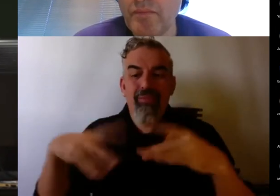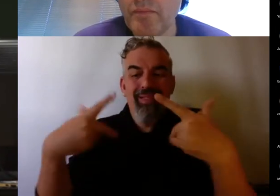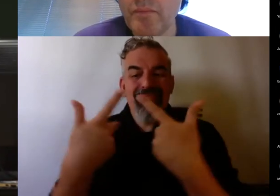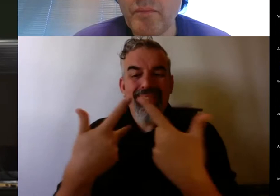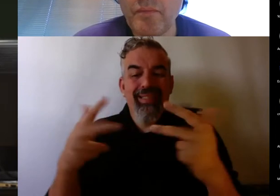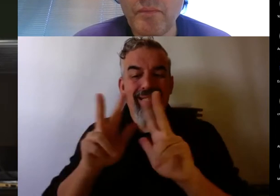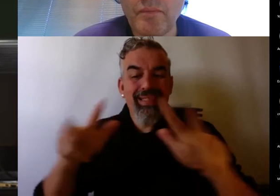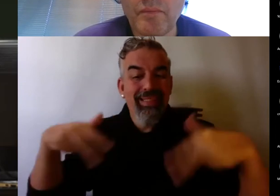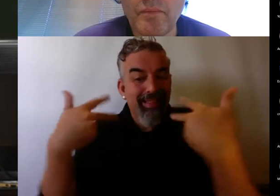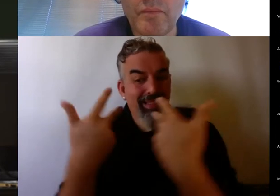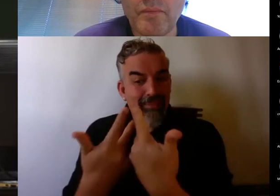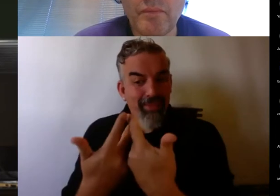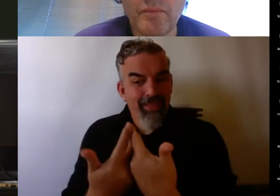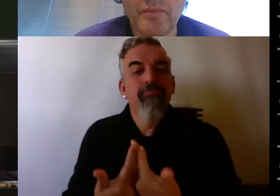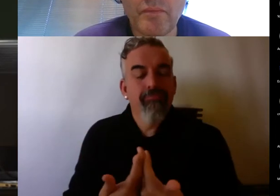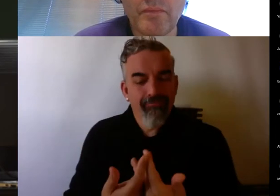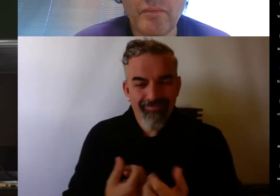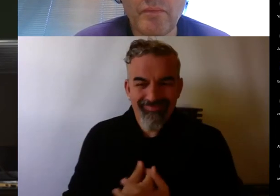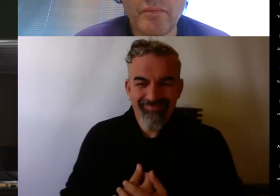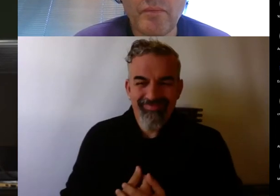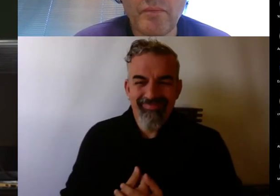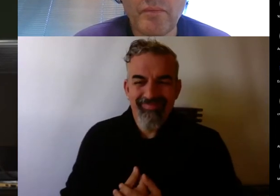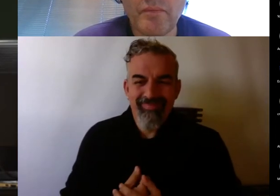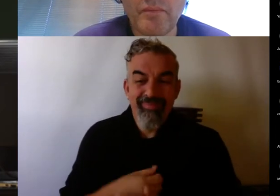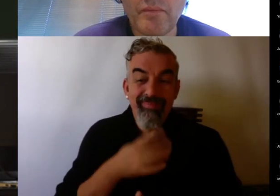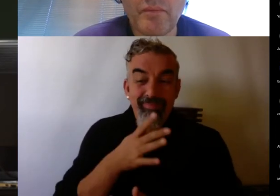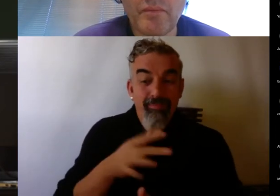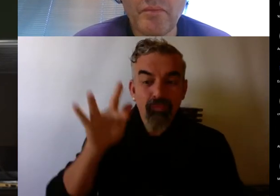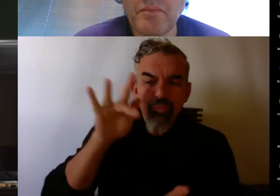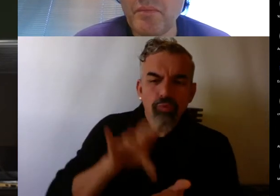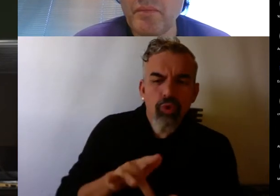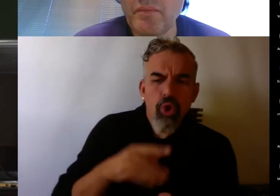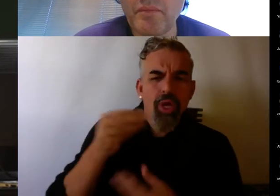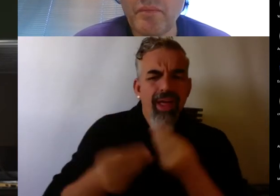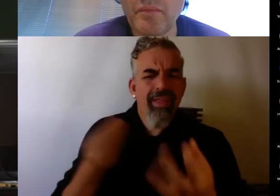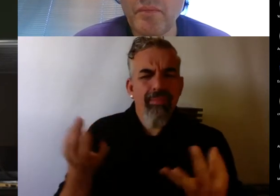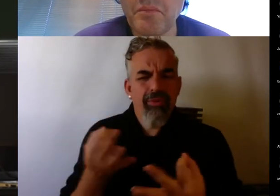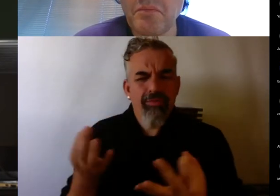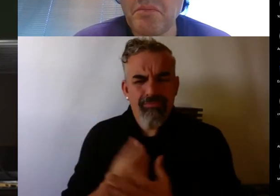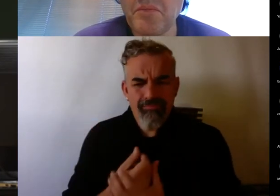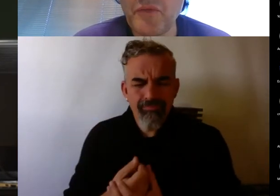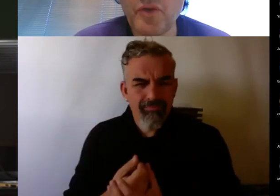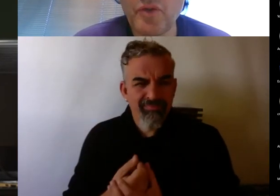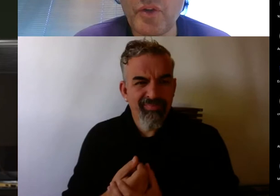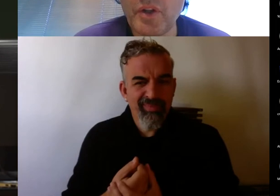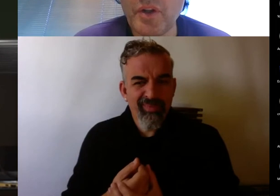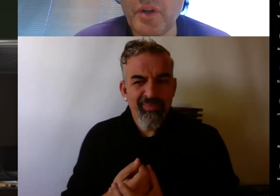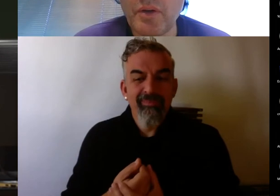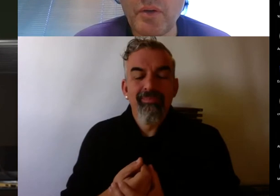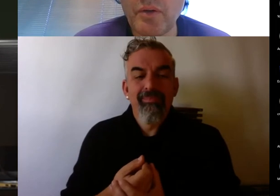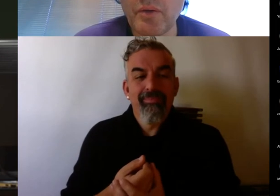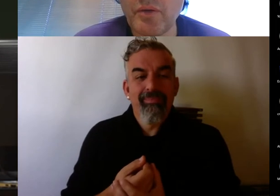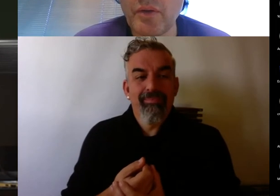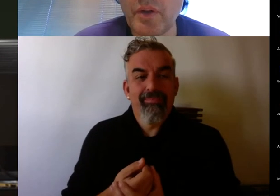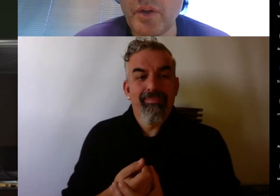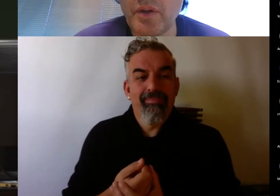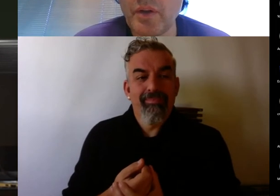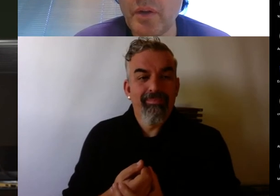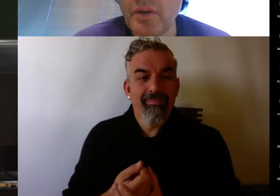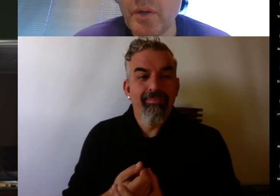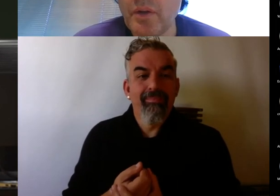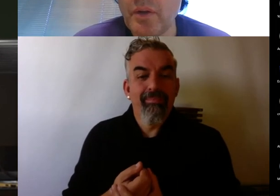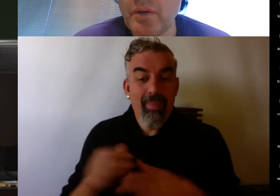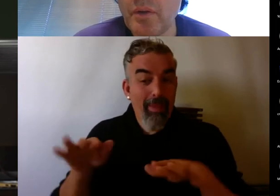ello lo que hicimos fue contar con unos ponentes en la